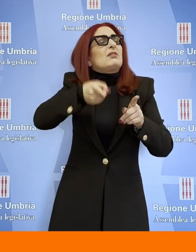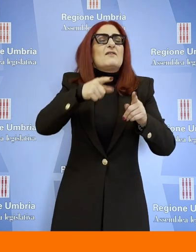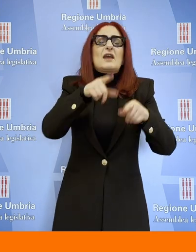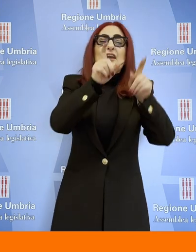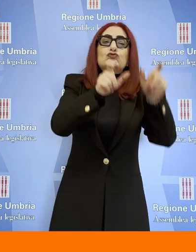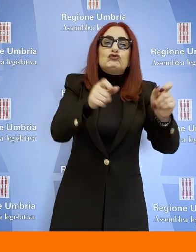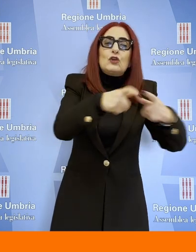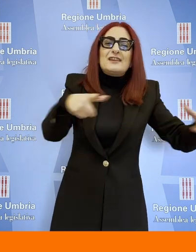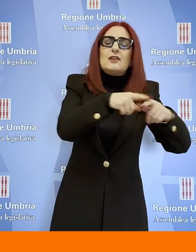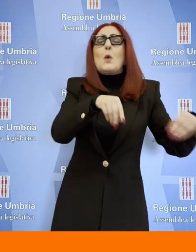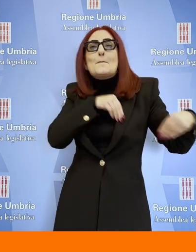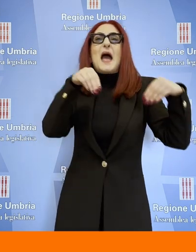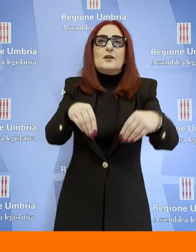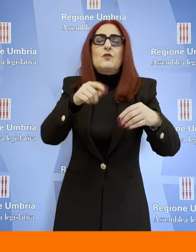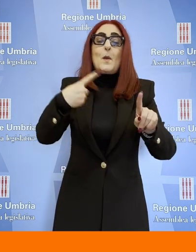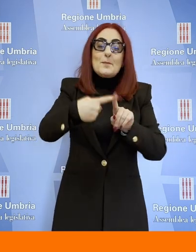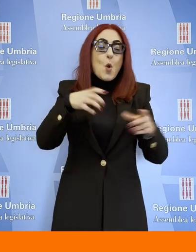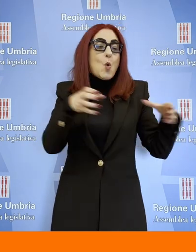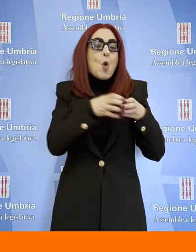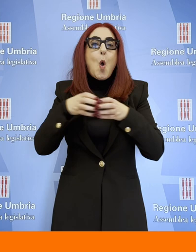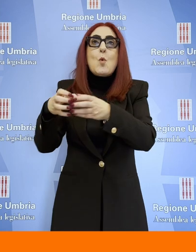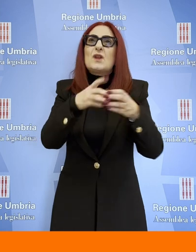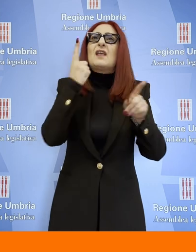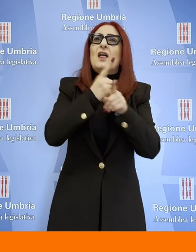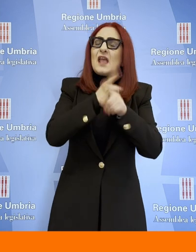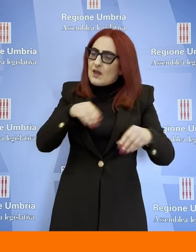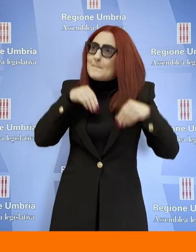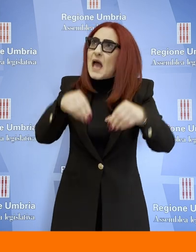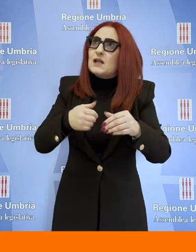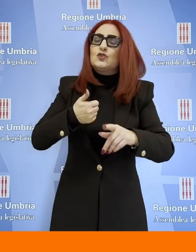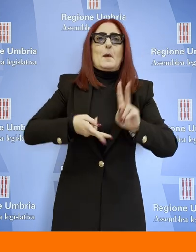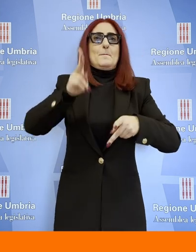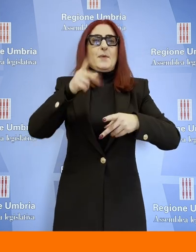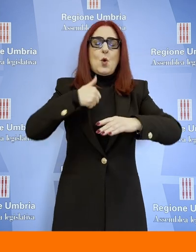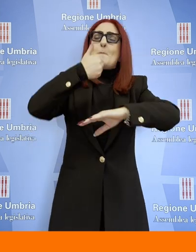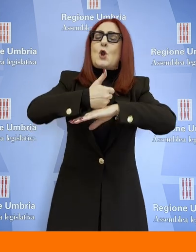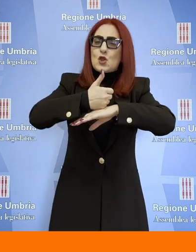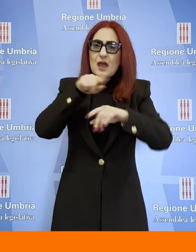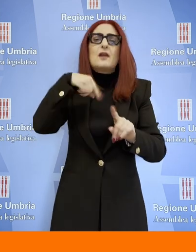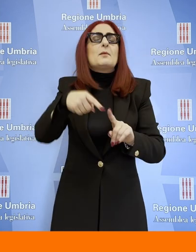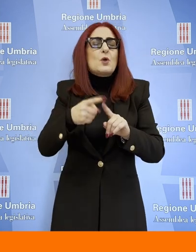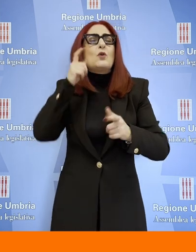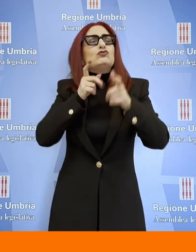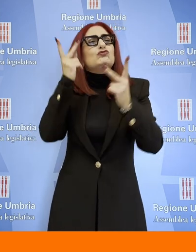istituzioni e che dobbiamo tendere sempre di più a rendere partecipi protagonisti le comunità delle scelte legislative.